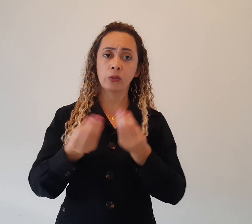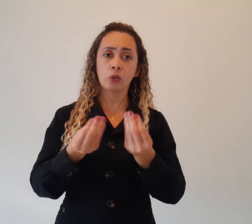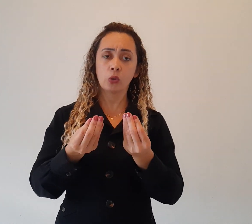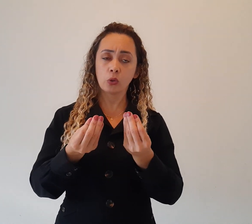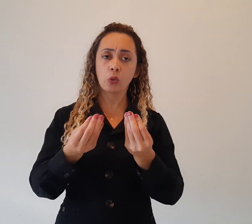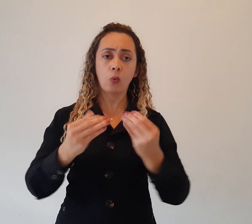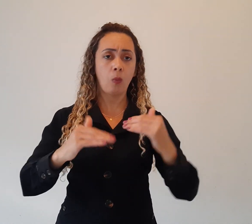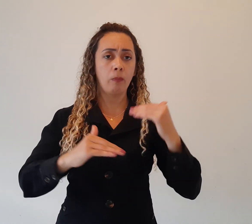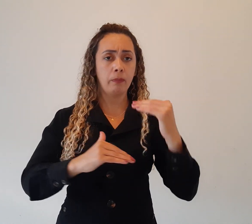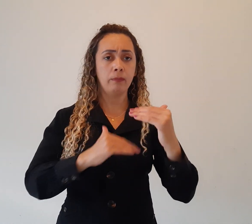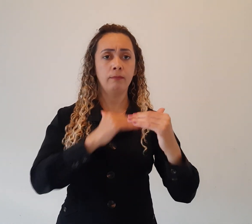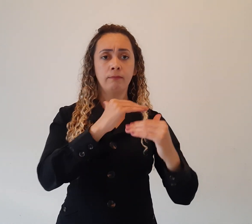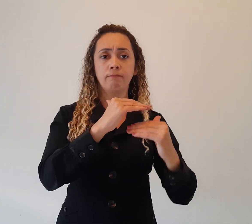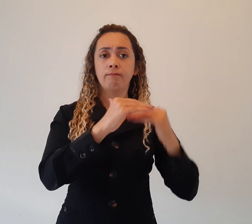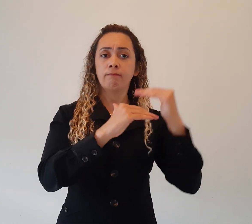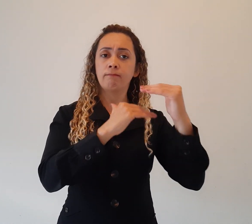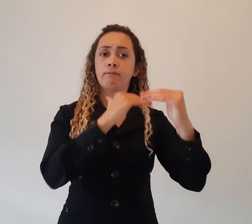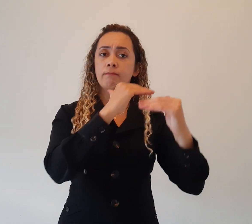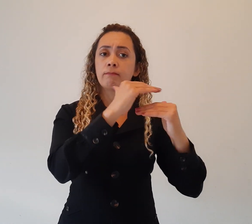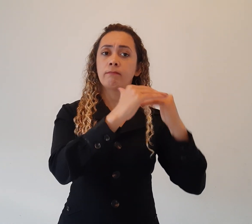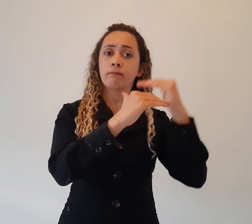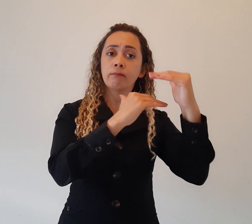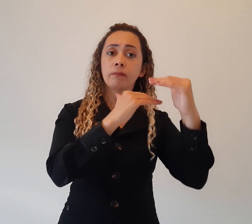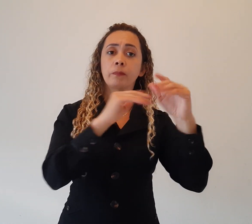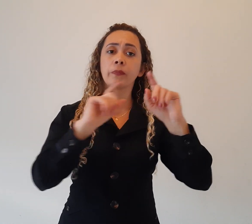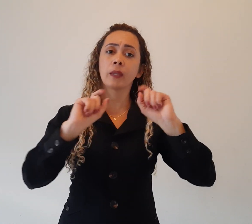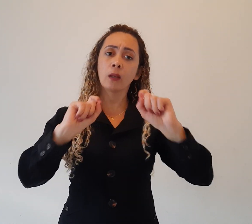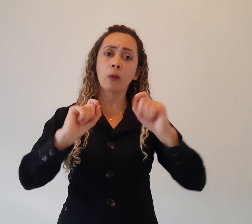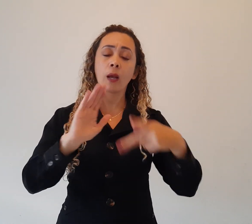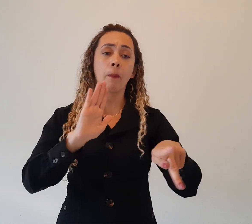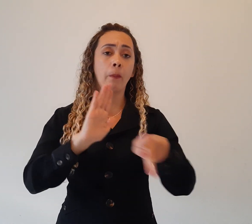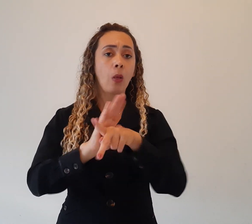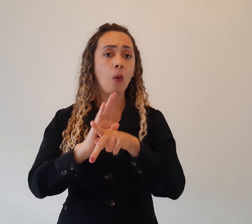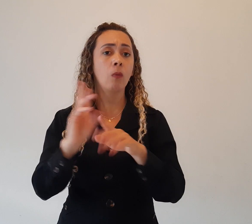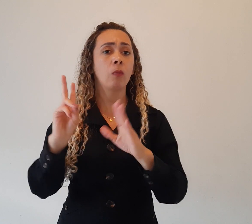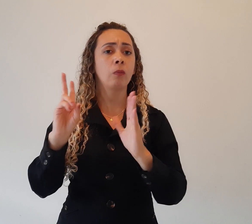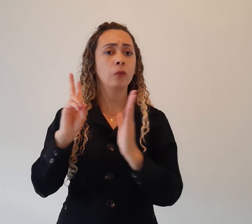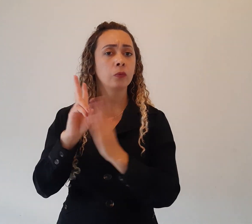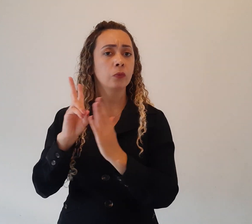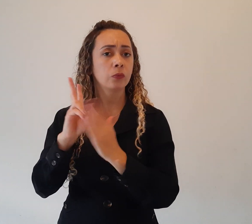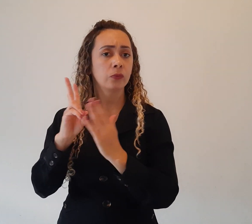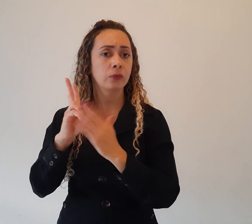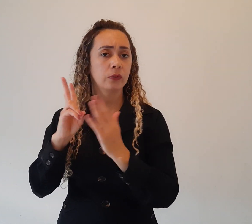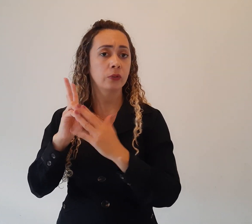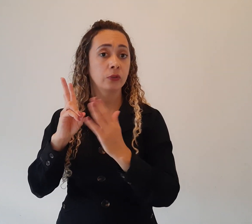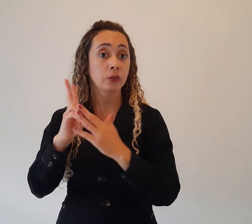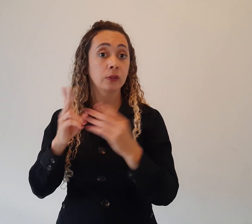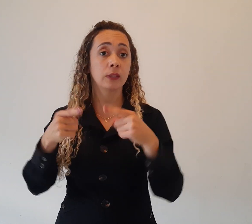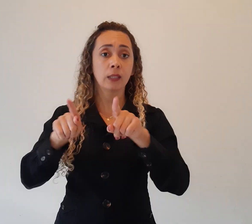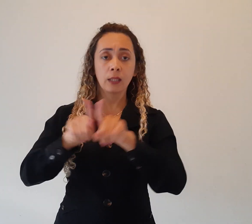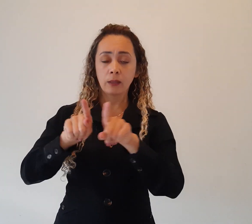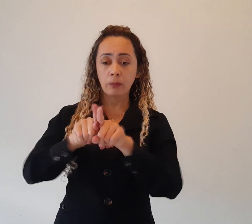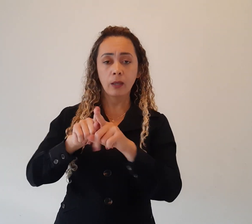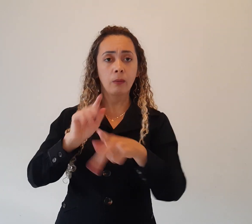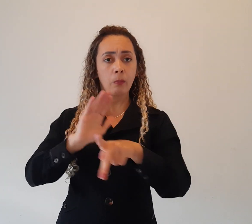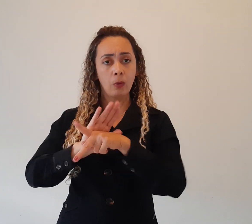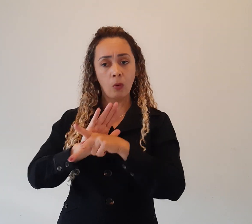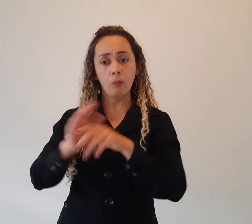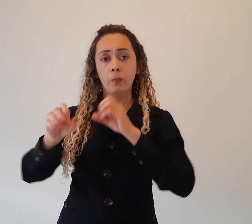Ou seja, os de baixo, que seriam os indígenas e os pobres, seriam a educação catequética, uma educação